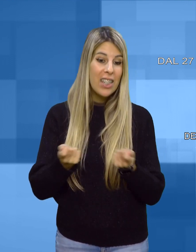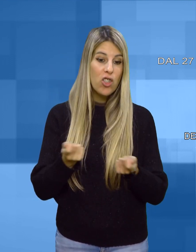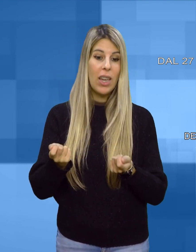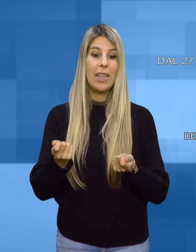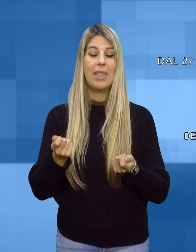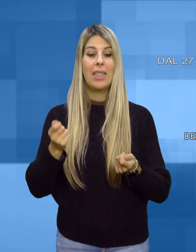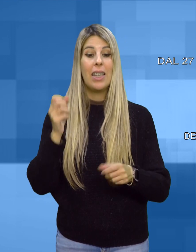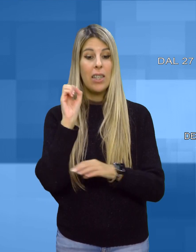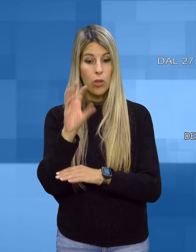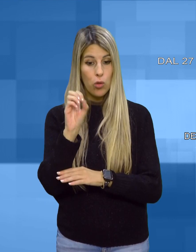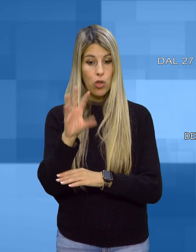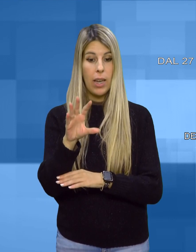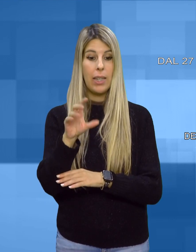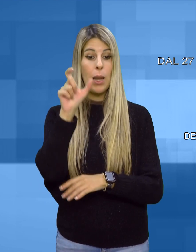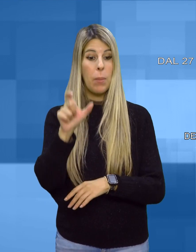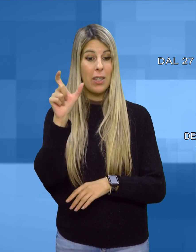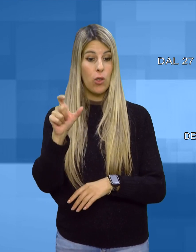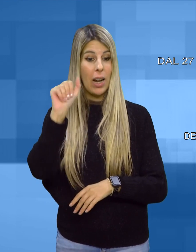atta è soggetta a volontà divina